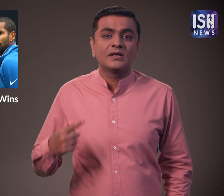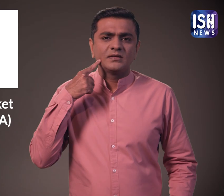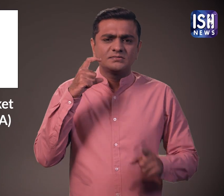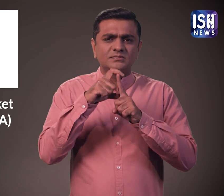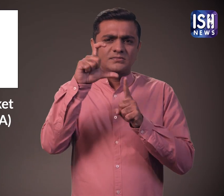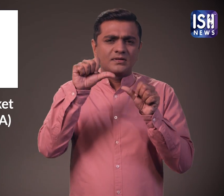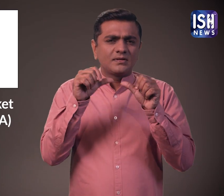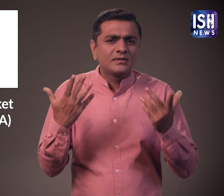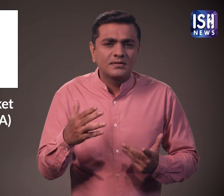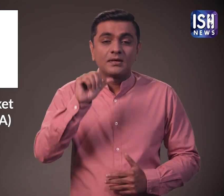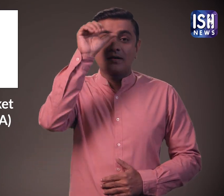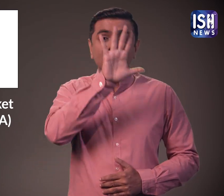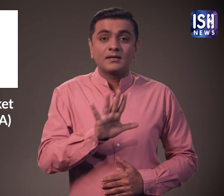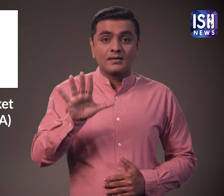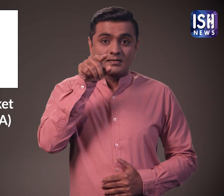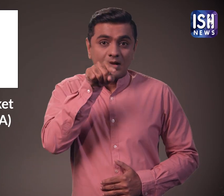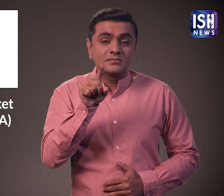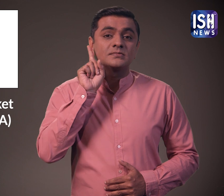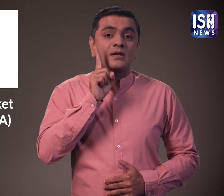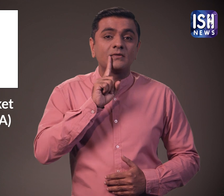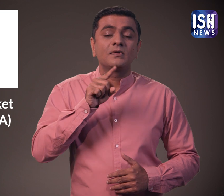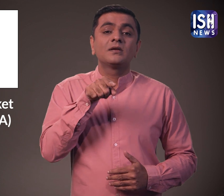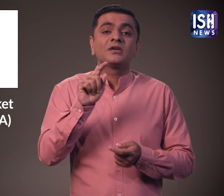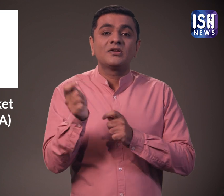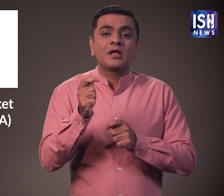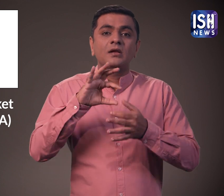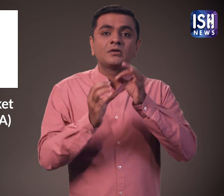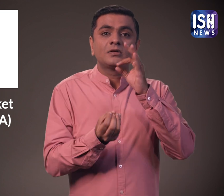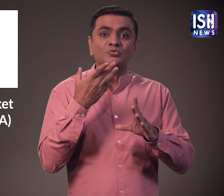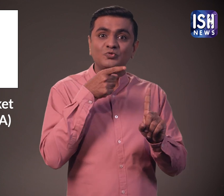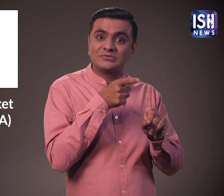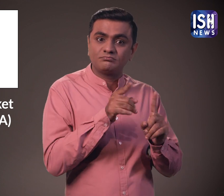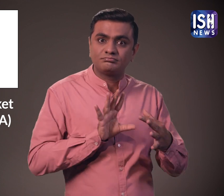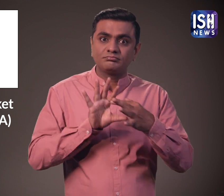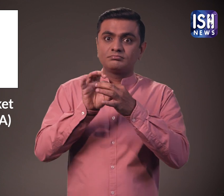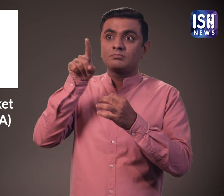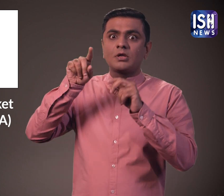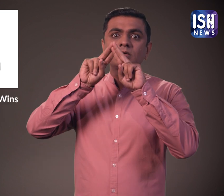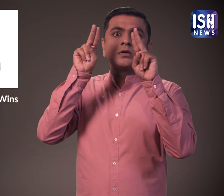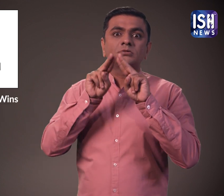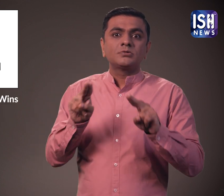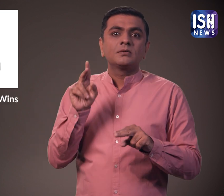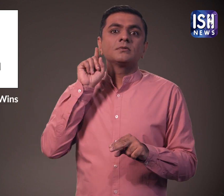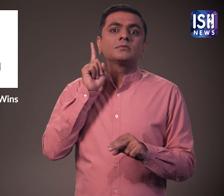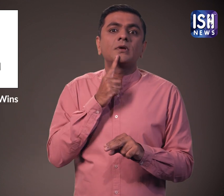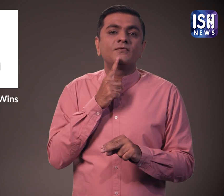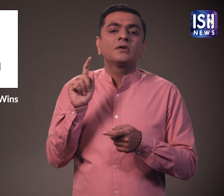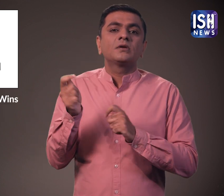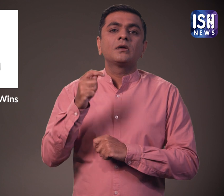भारत्य डेफ क्रिकेट संग IDCN ने डेफ अंतराश्ट्य क्रिकेट परिशत में भाग लिया था।